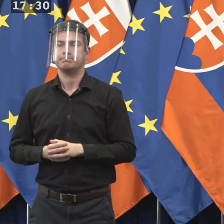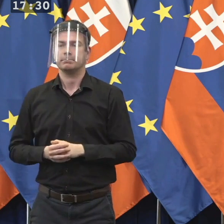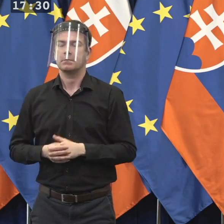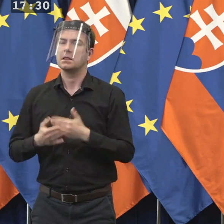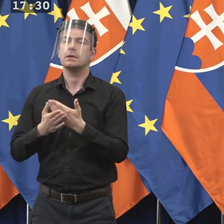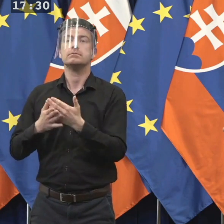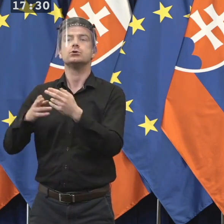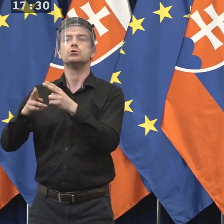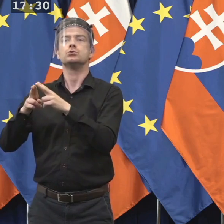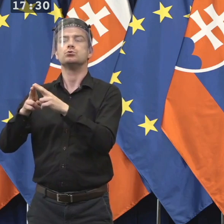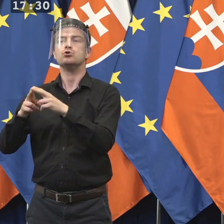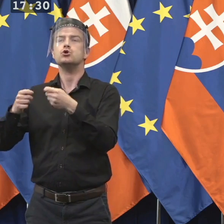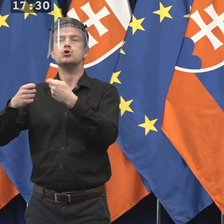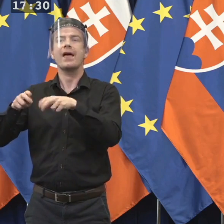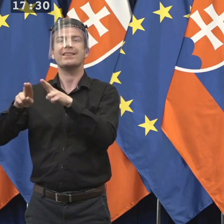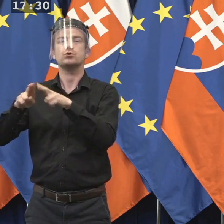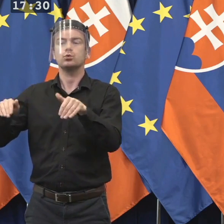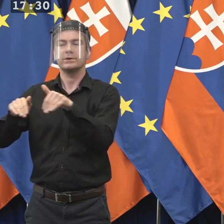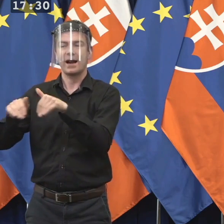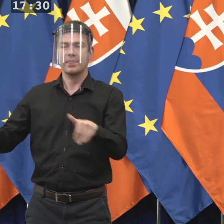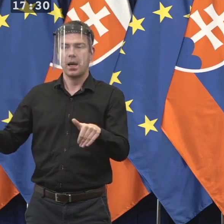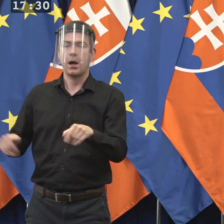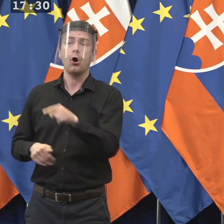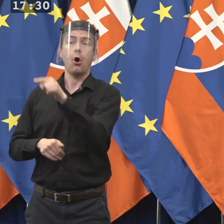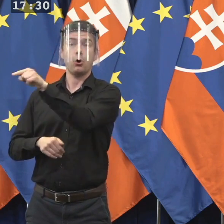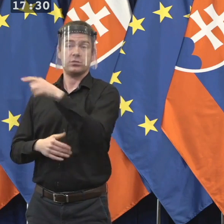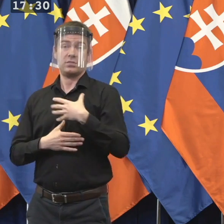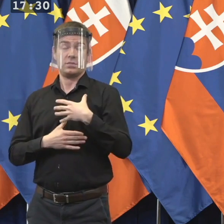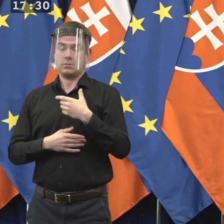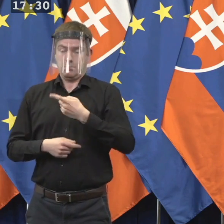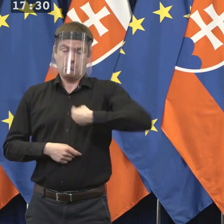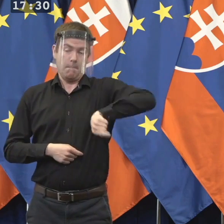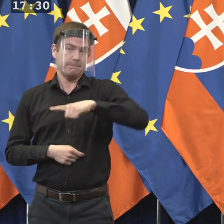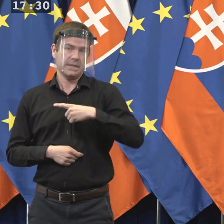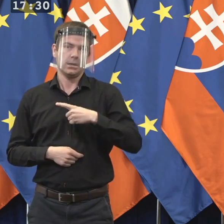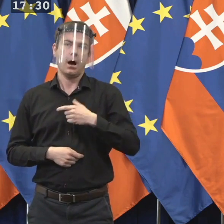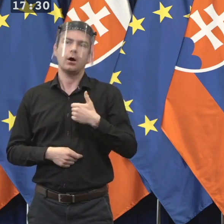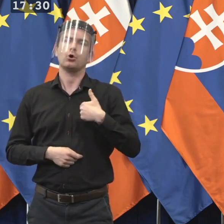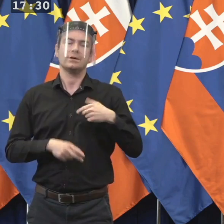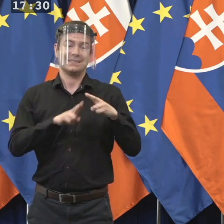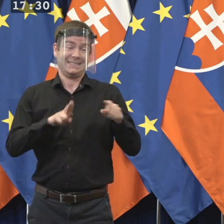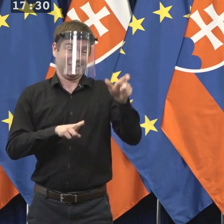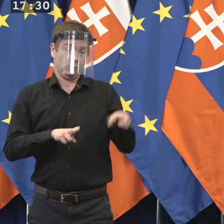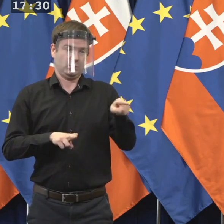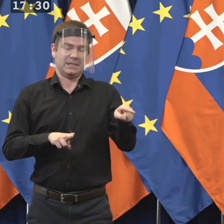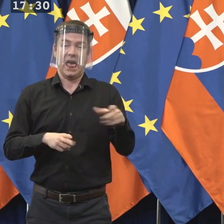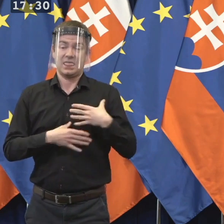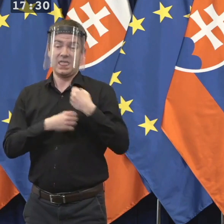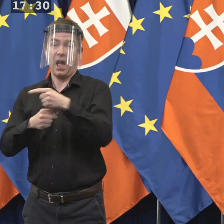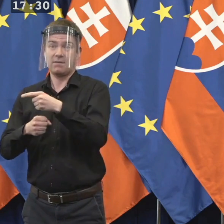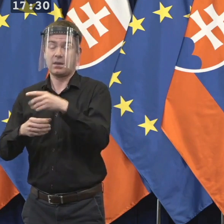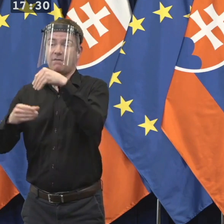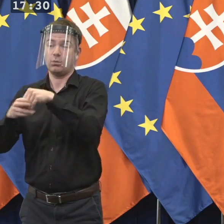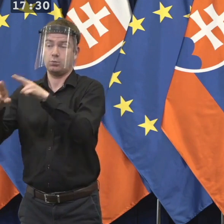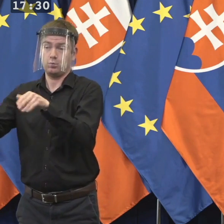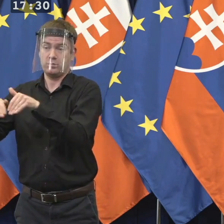rady, že navrhol súdkyňu, nebol v rozpore s programovým vyhlásením vlády. O programovým vyhlásenia vlády poprvé nie